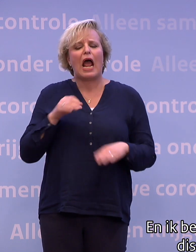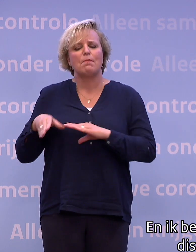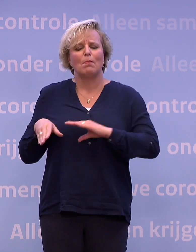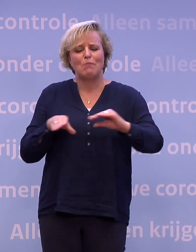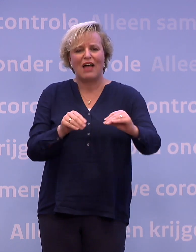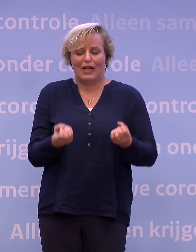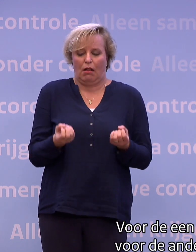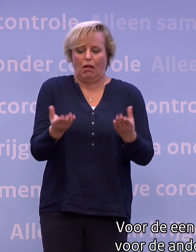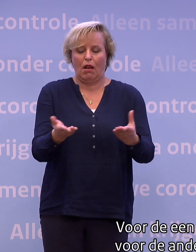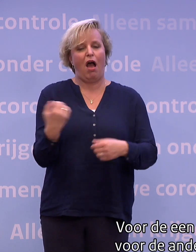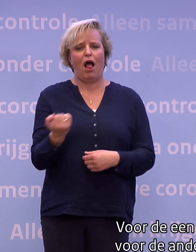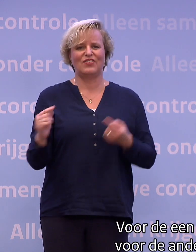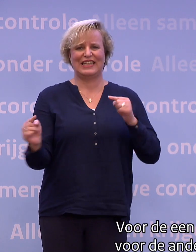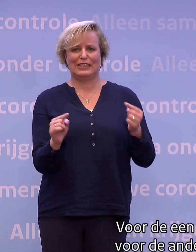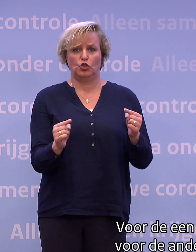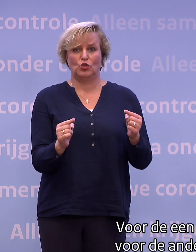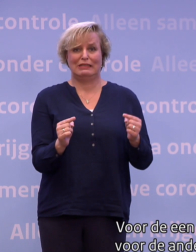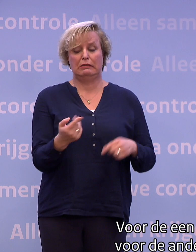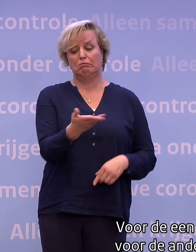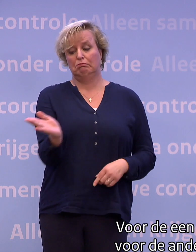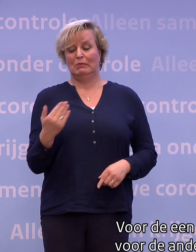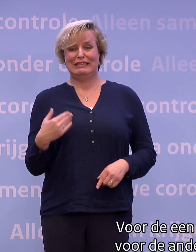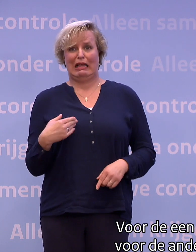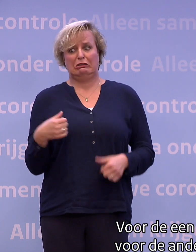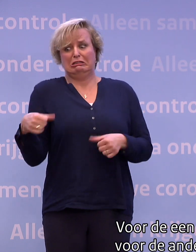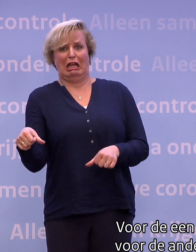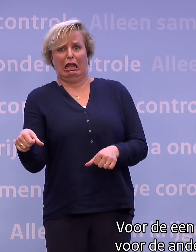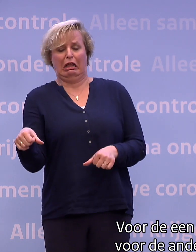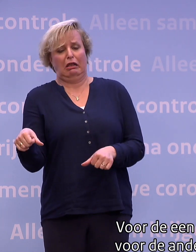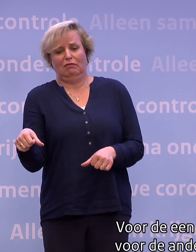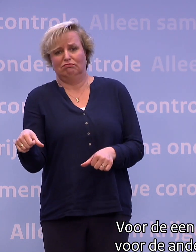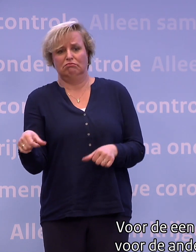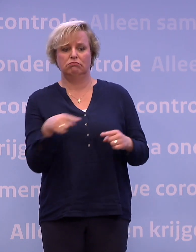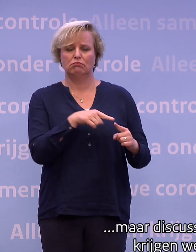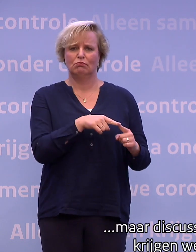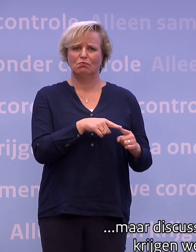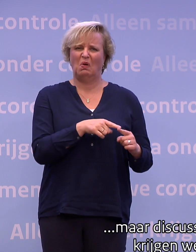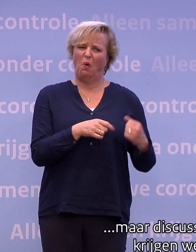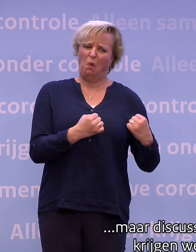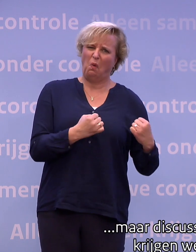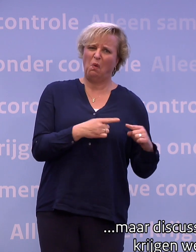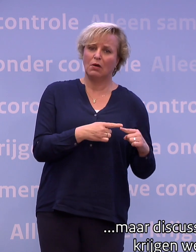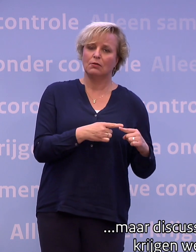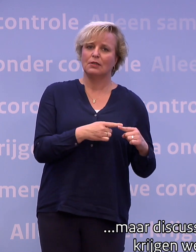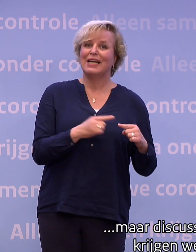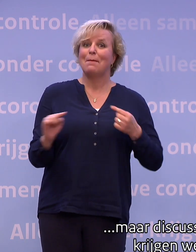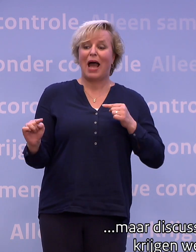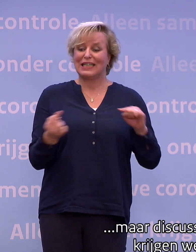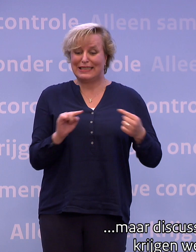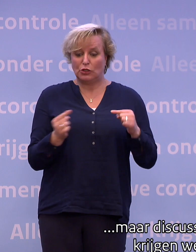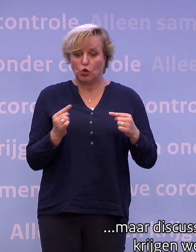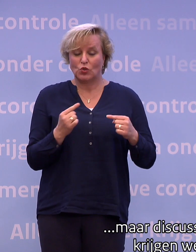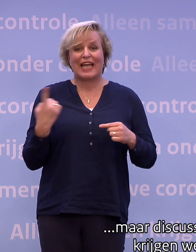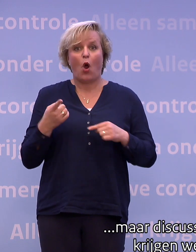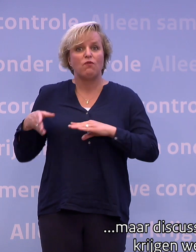oproepen. Voor de een zijn ze niet streng genoeg, voor de ander misschien te rigoureus. Maar discussierend over de maatregelen